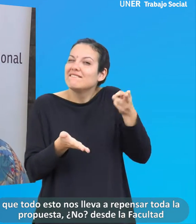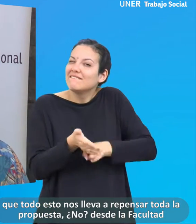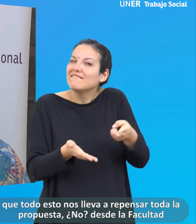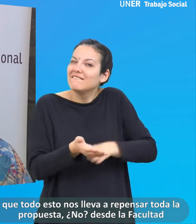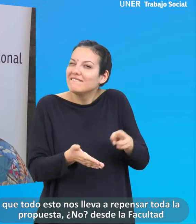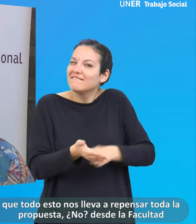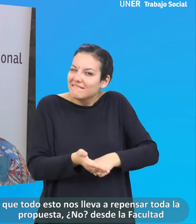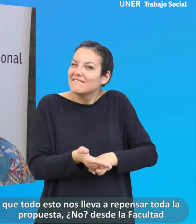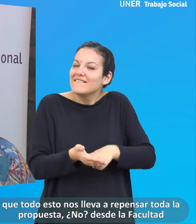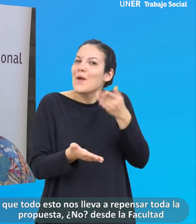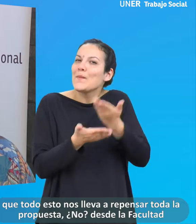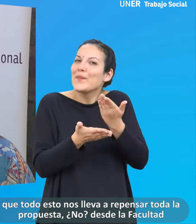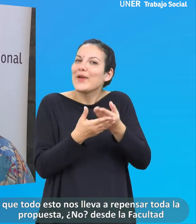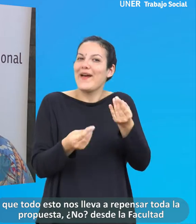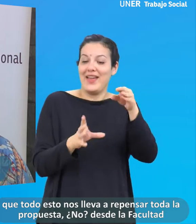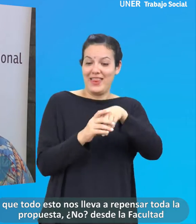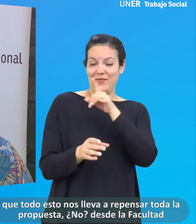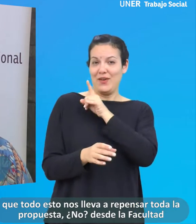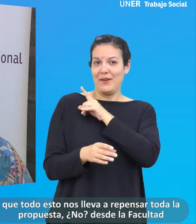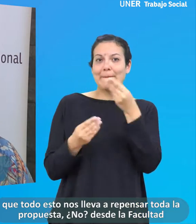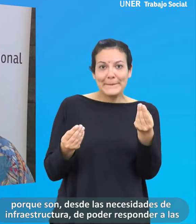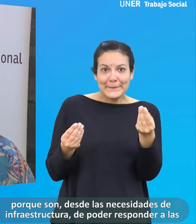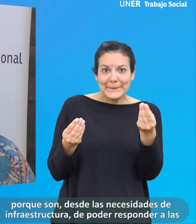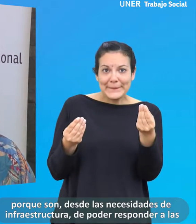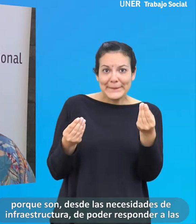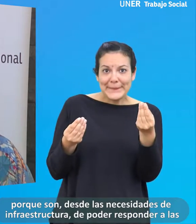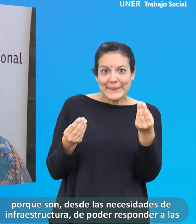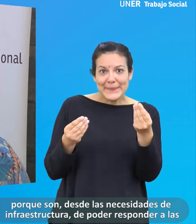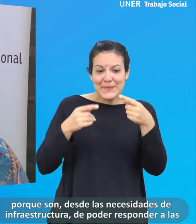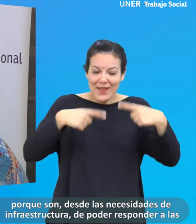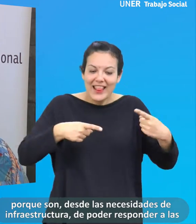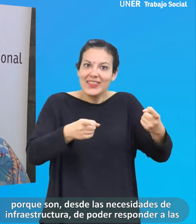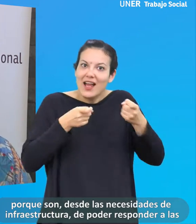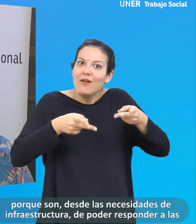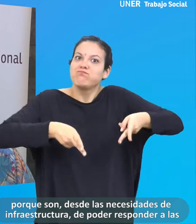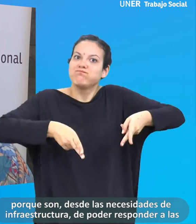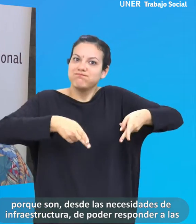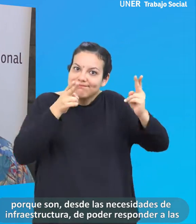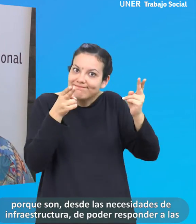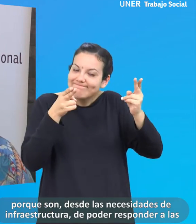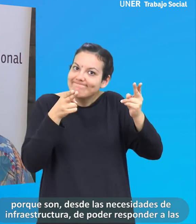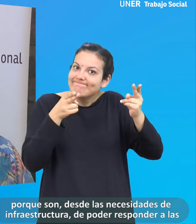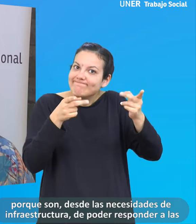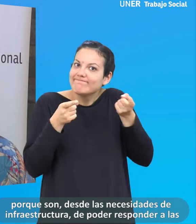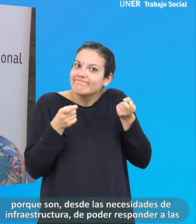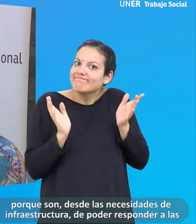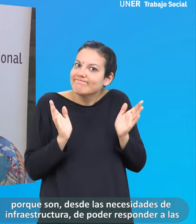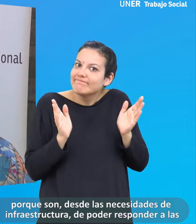repensar toda la propuesta desde la Facultad, porque son desde las necesidades de infraestructura,